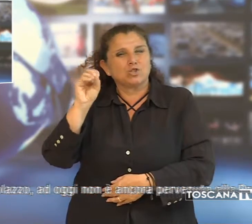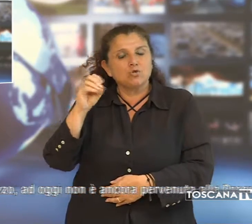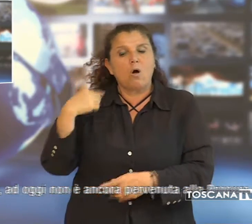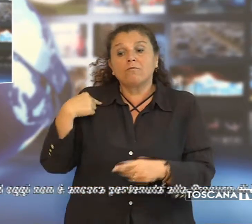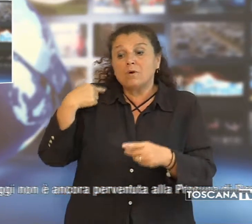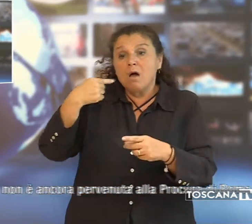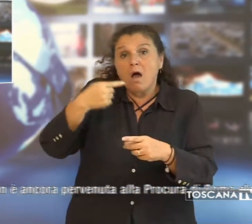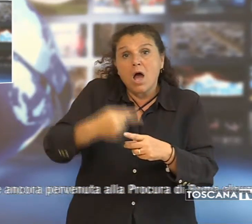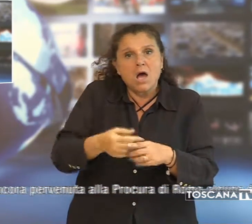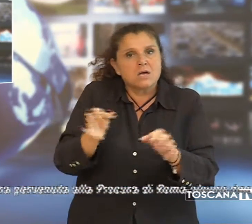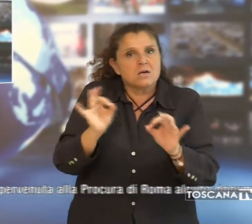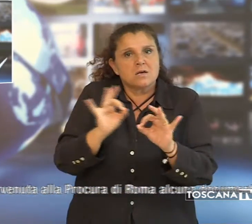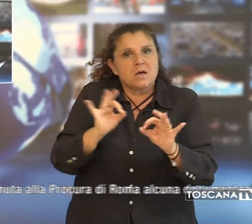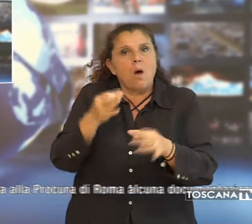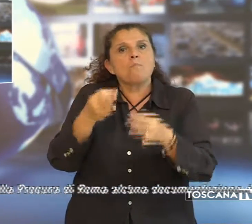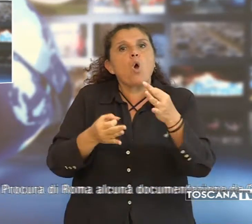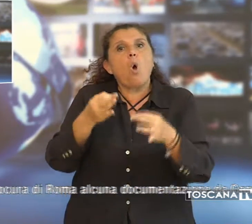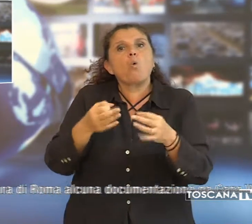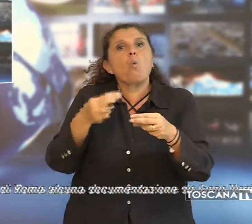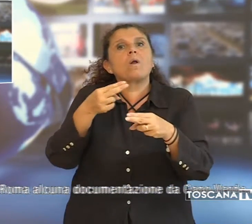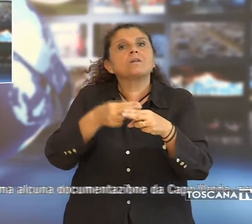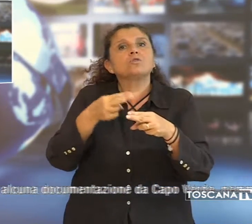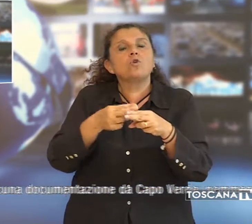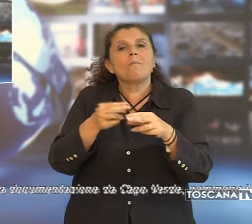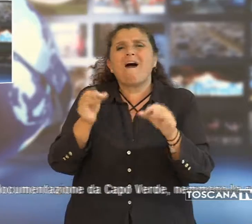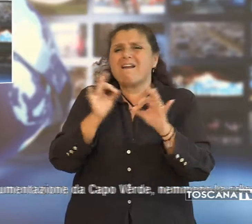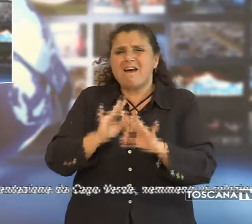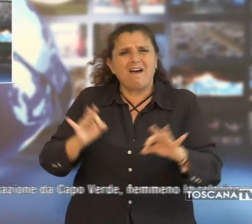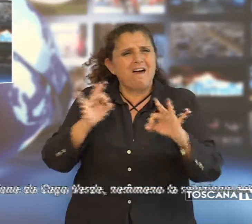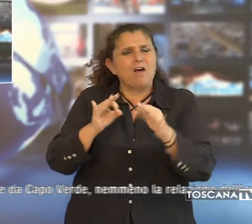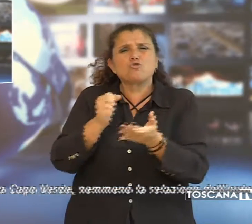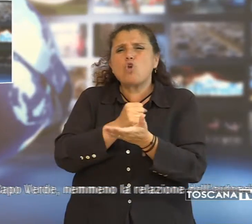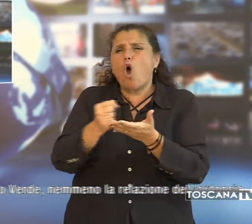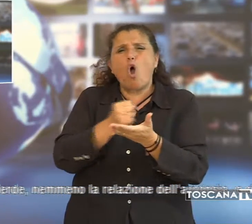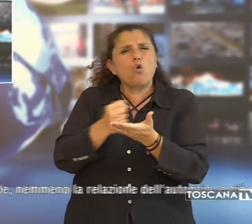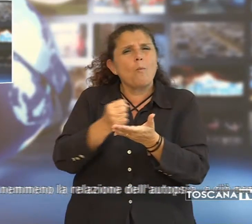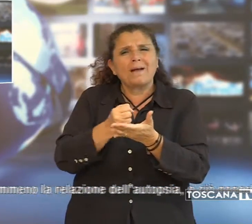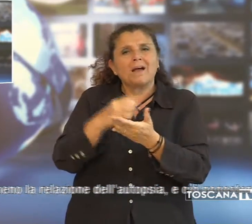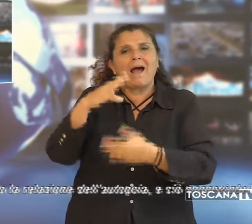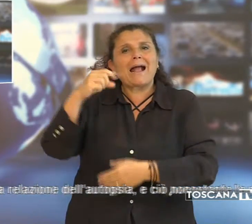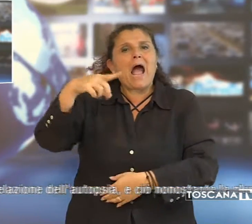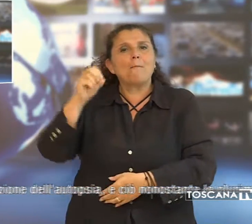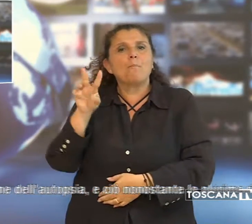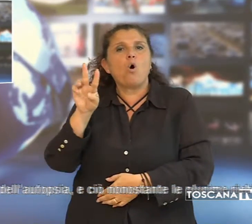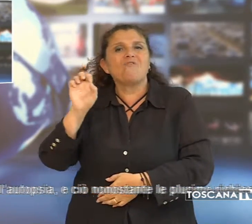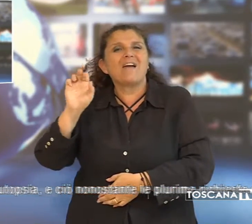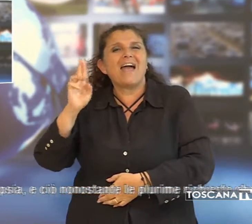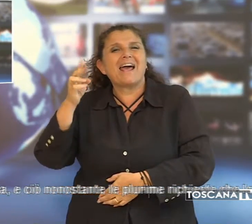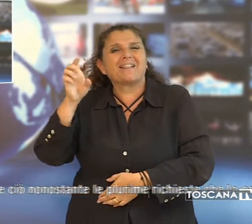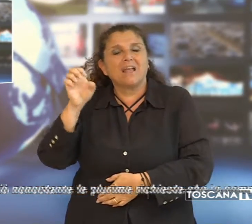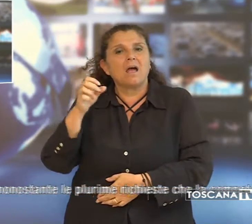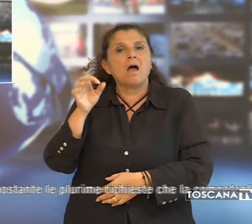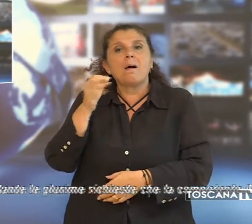pervenuta alla procura di Roma alcuna documentazione da Capoverde, nemmeno la